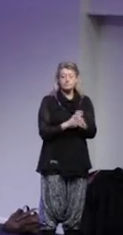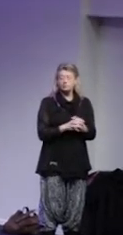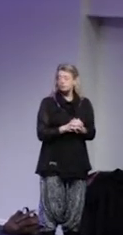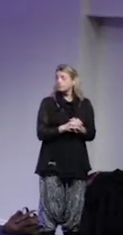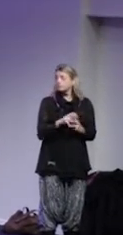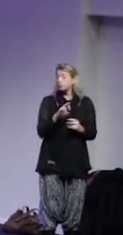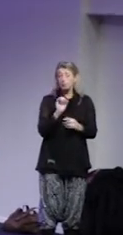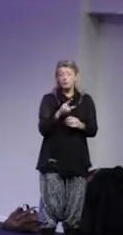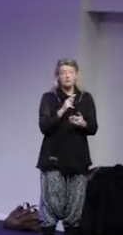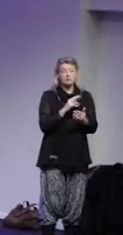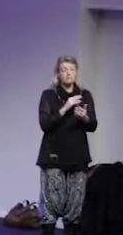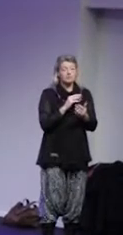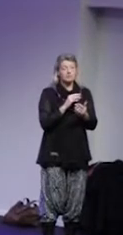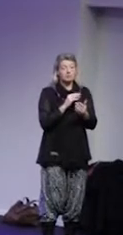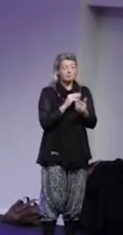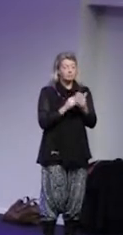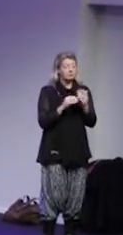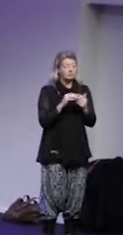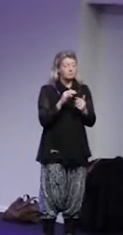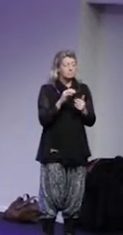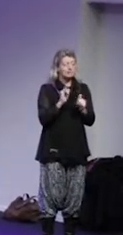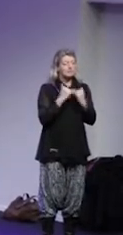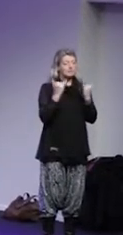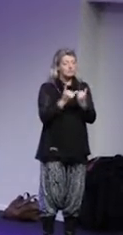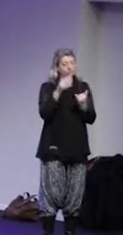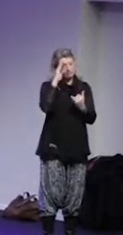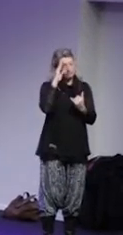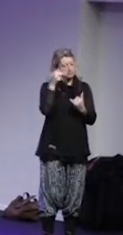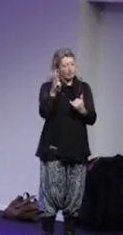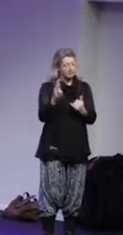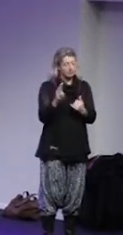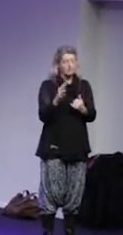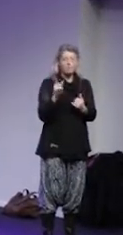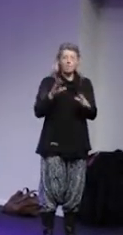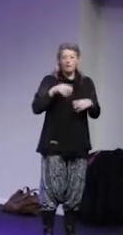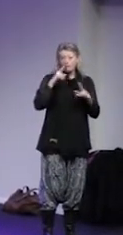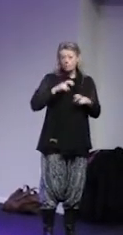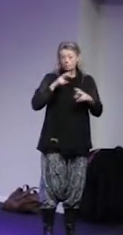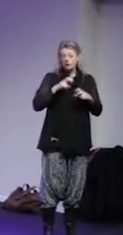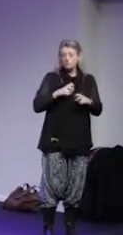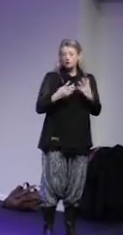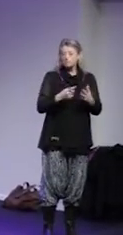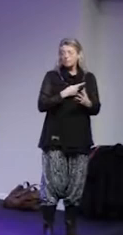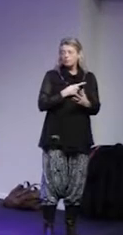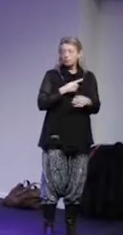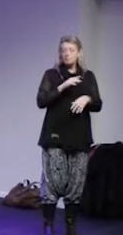Robin kommer från Sigerstedtsinstitutet, är doktorand där nu och du har forskat en hel del på